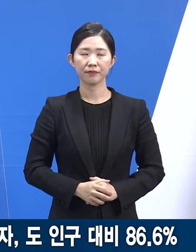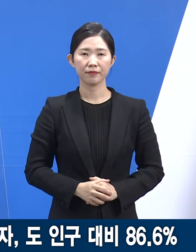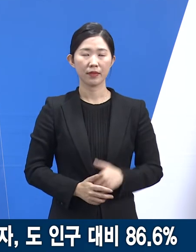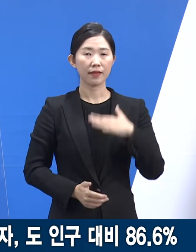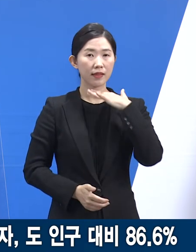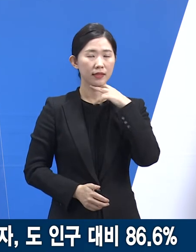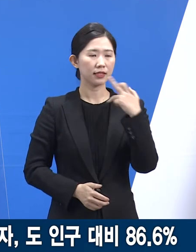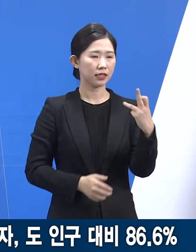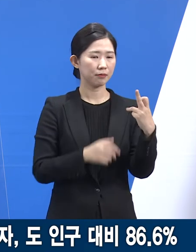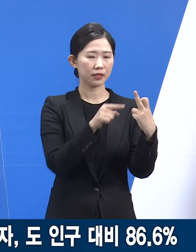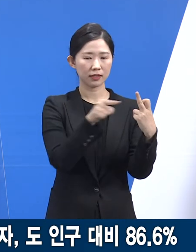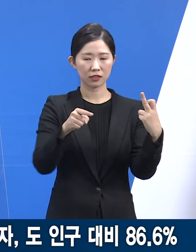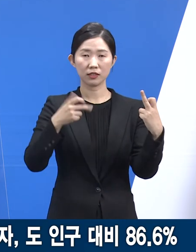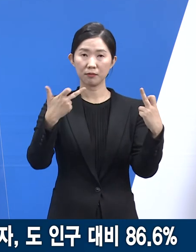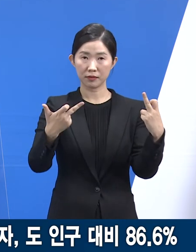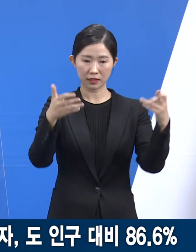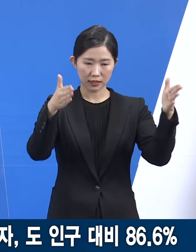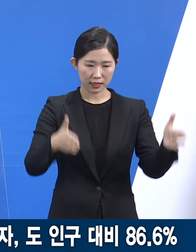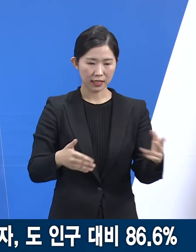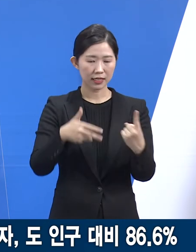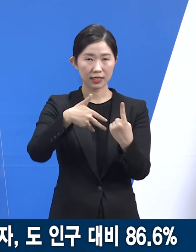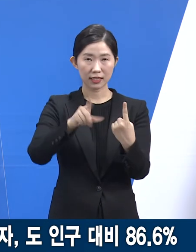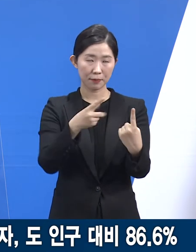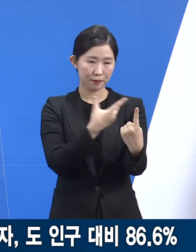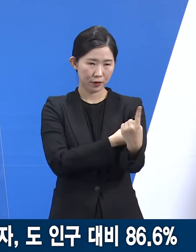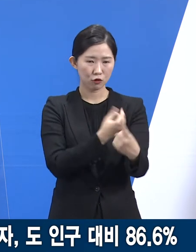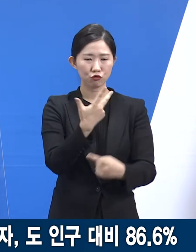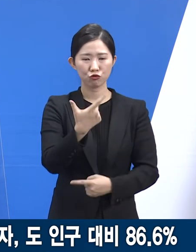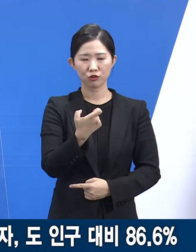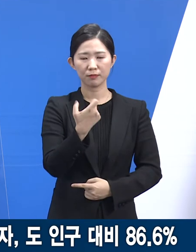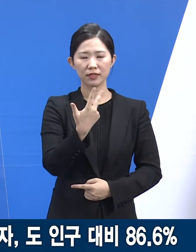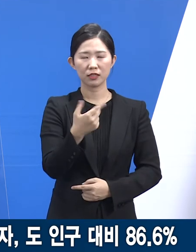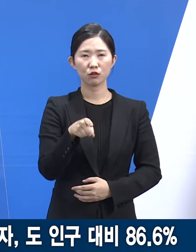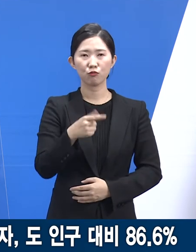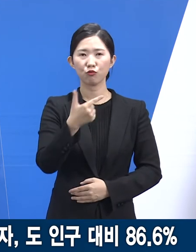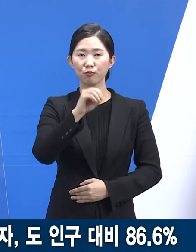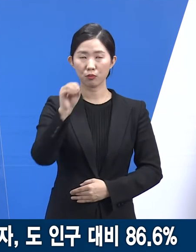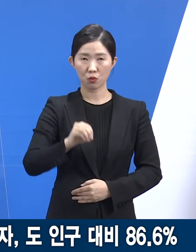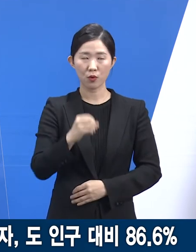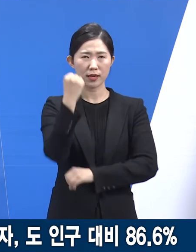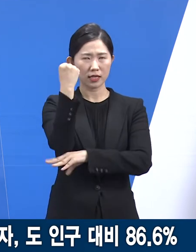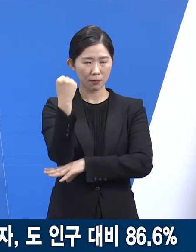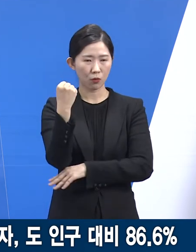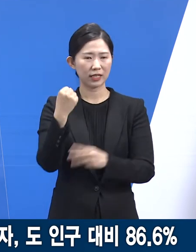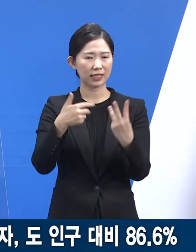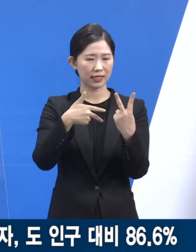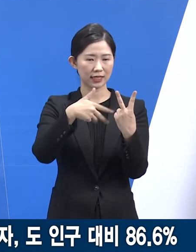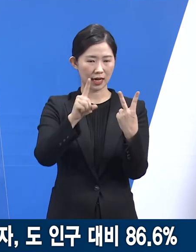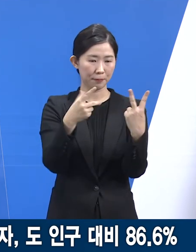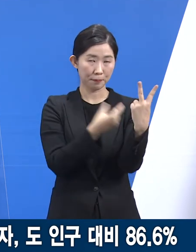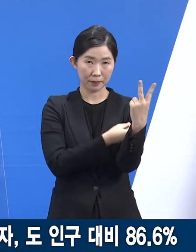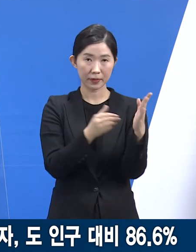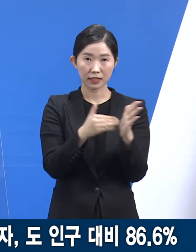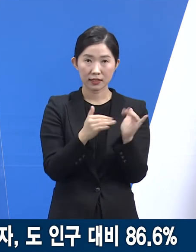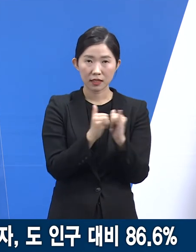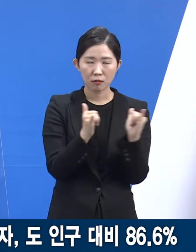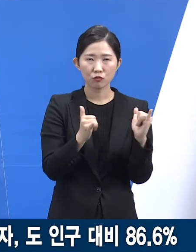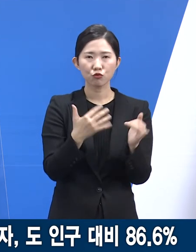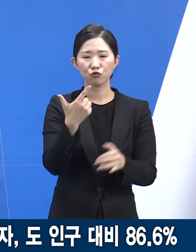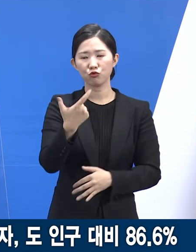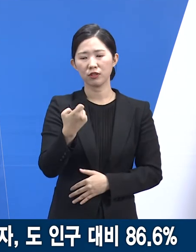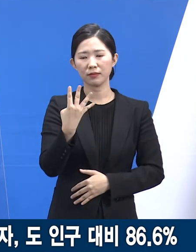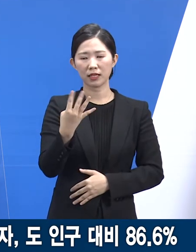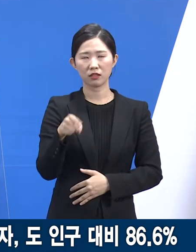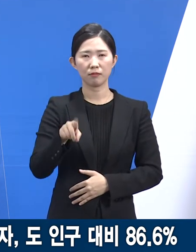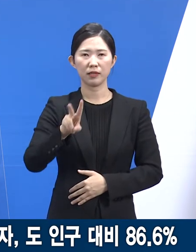12세에서 17세 소아청소년 1차 접종률은 67.6%이며 기본접종 완료율은 64.2%입니다.